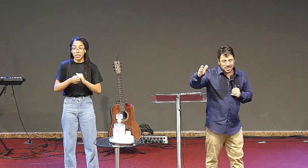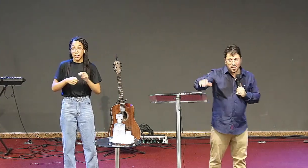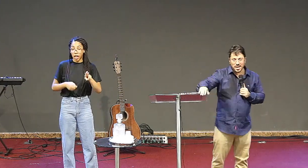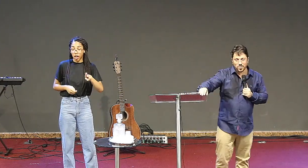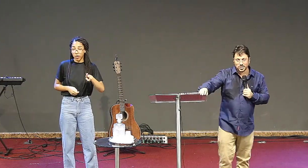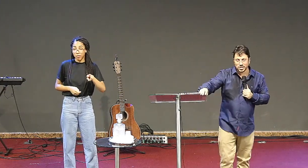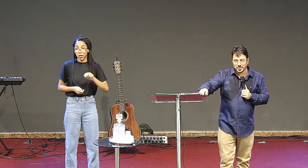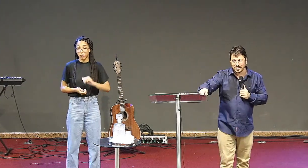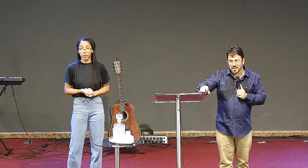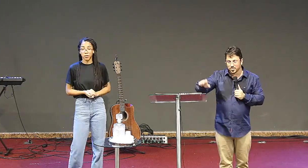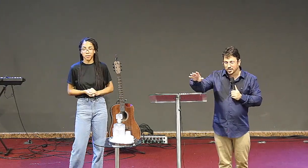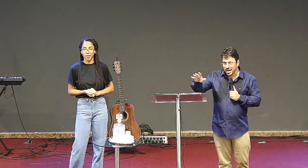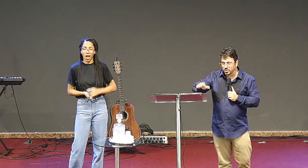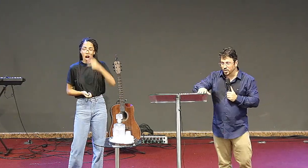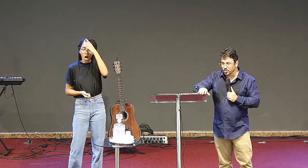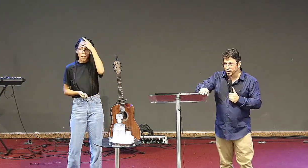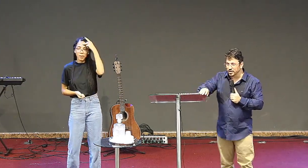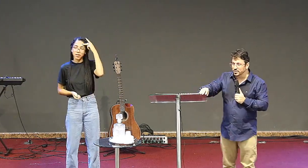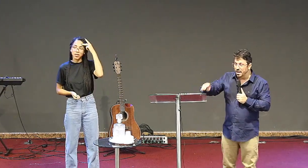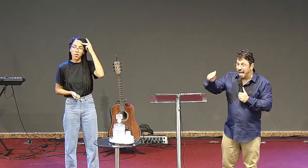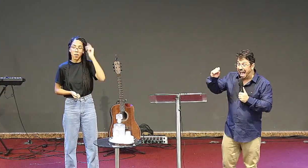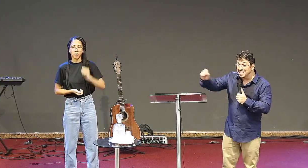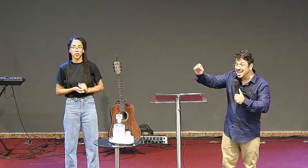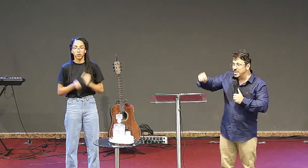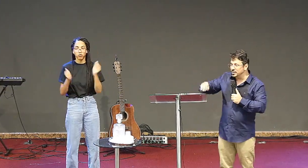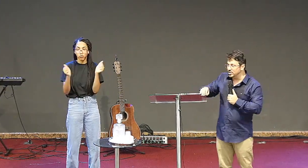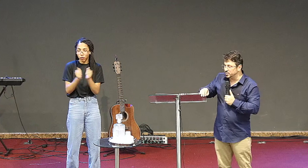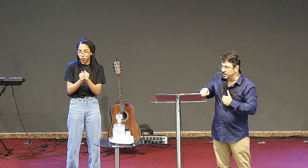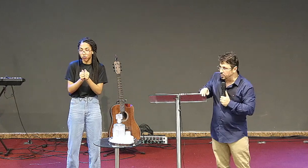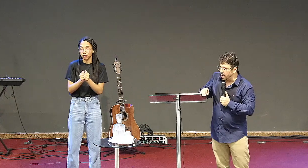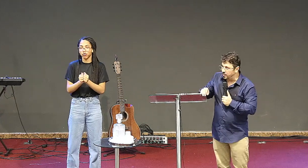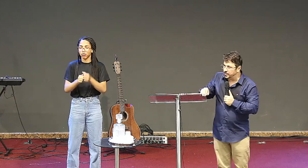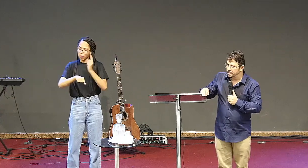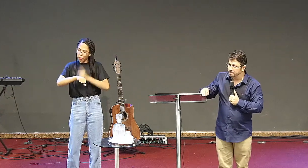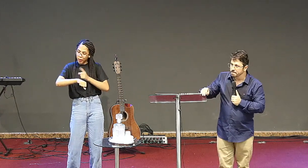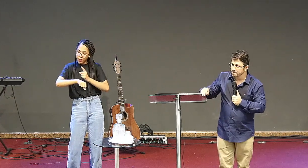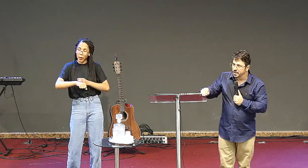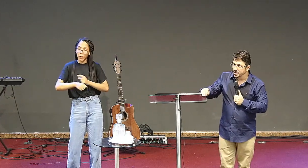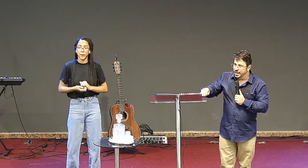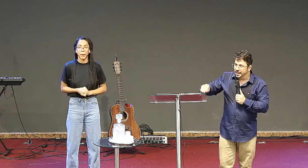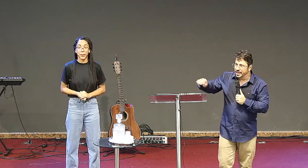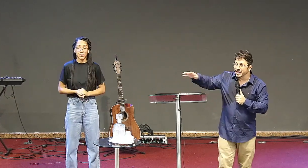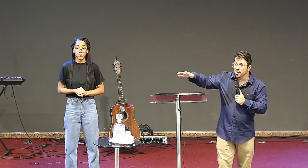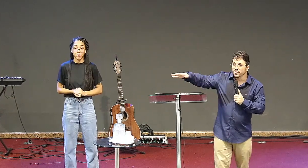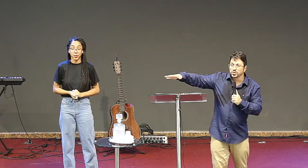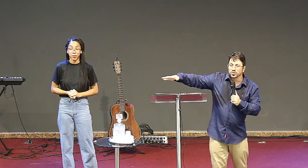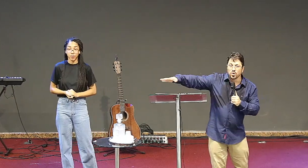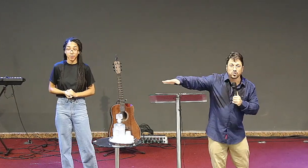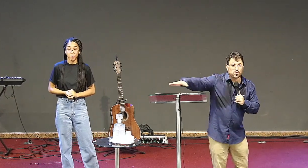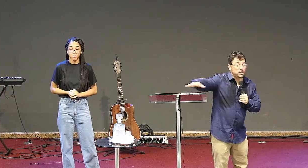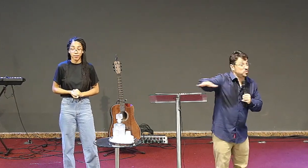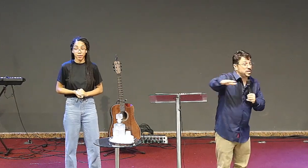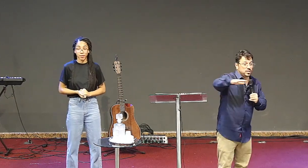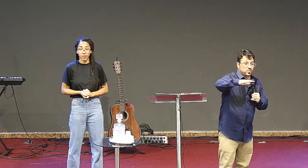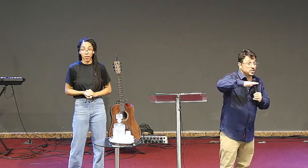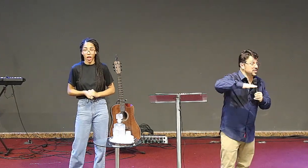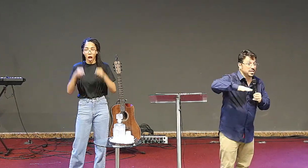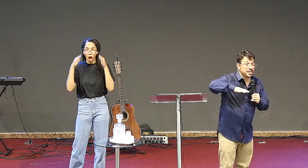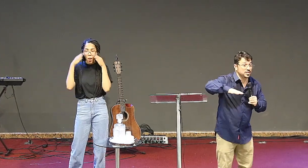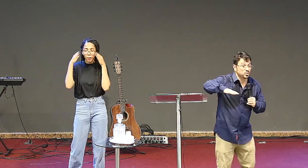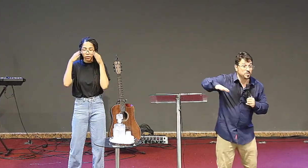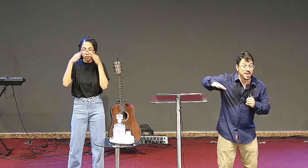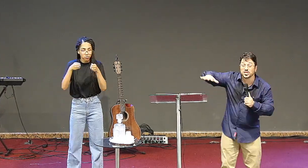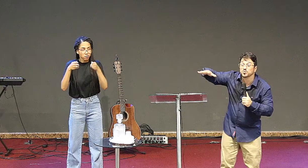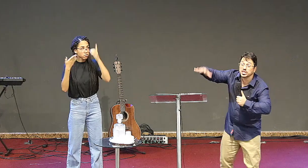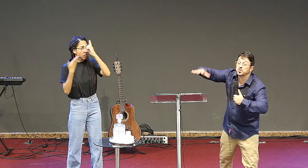acostumados a caminhar com a gente há mais tempo sabem do que eu estou falando, alinhamento espiritual, quem tem ouvidos ouça o que o Espírito diz às